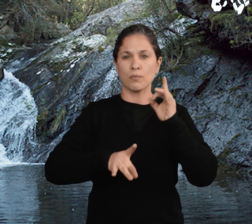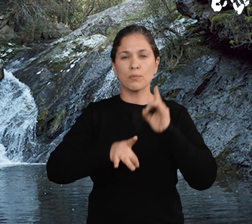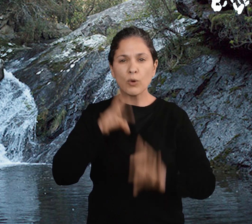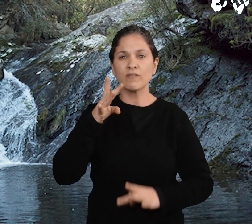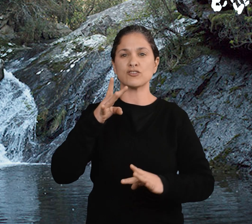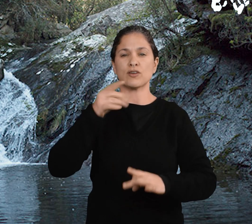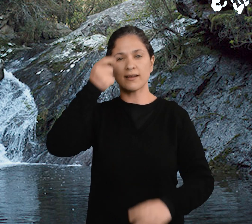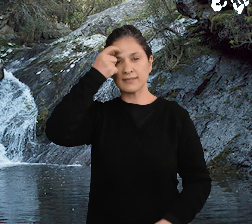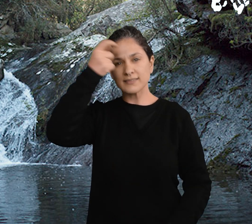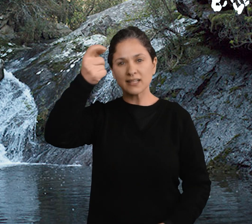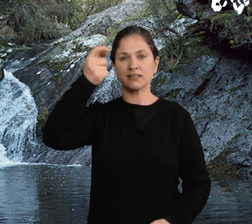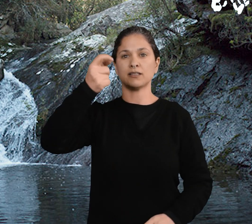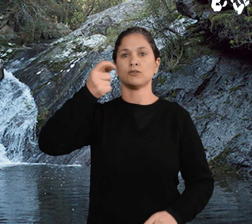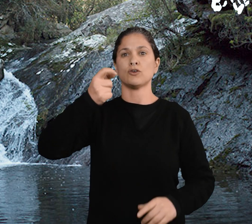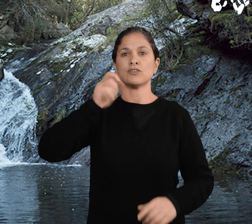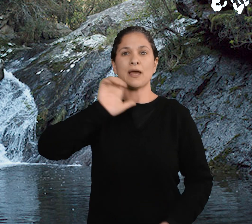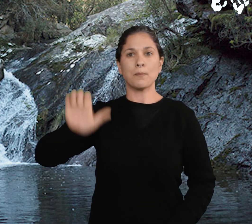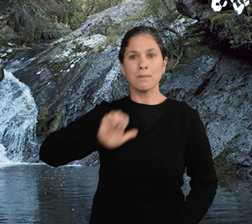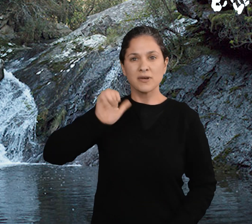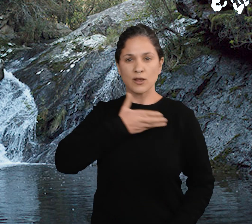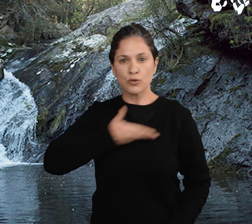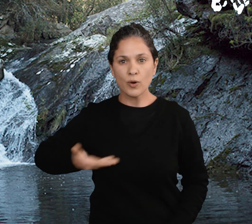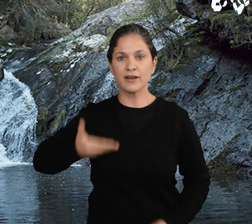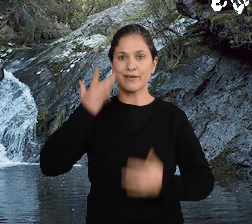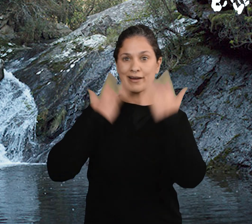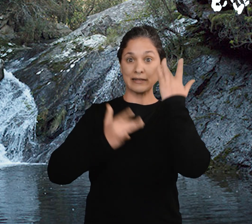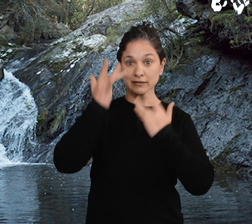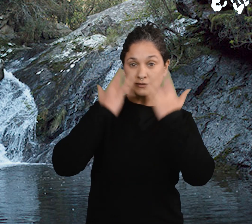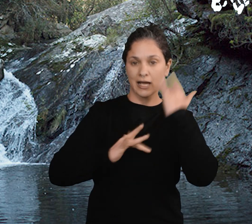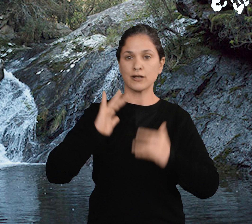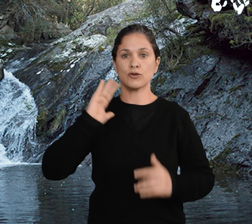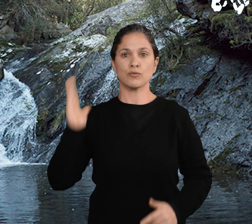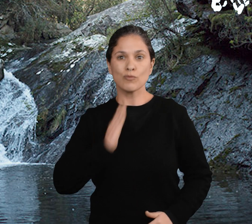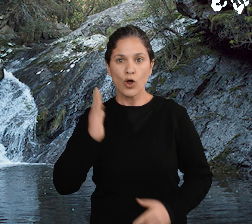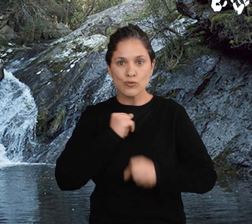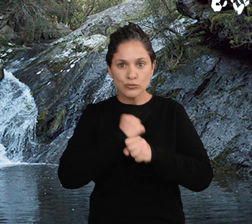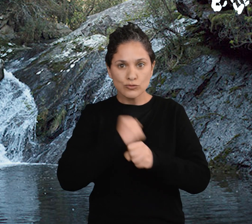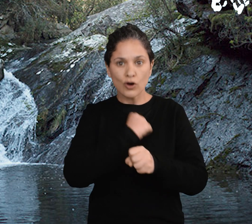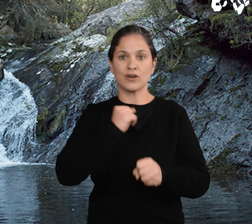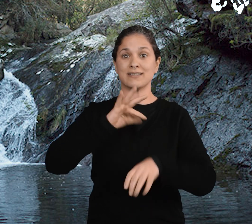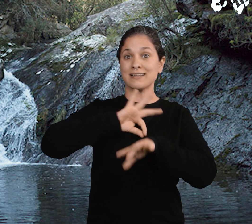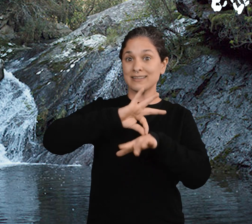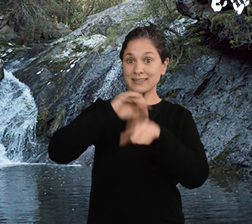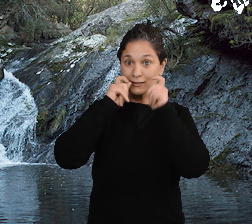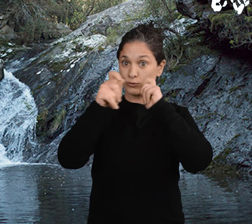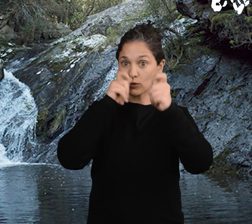profesionales, técnicos, emprendedores, artesanos, productores, guías de turismo,